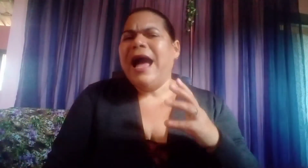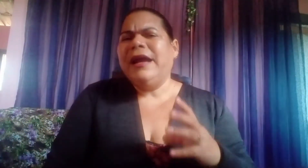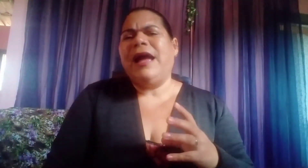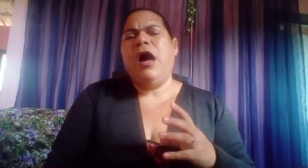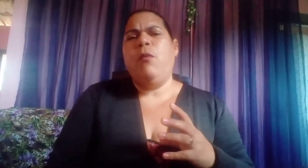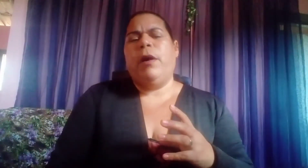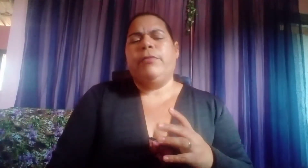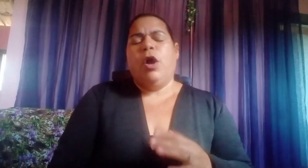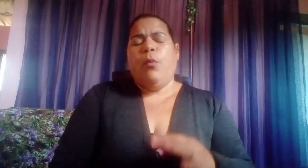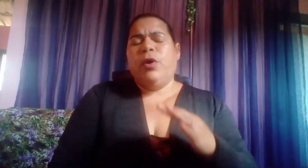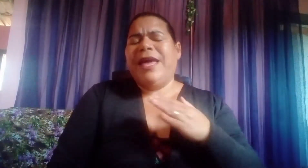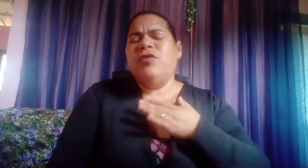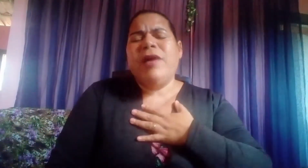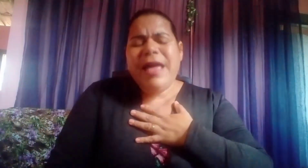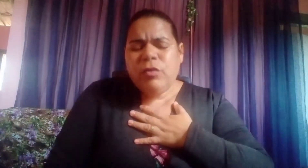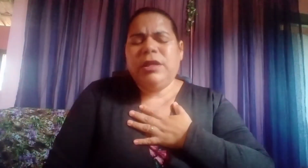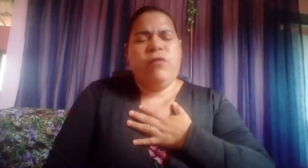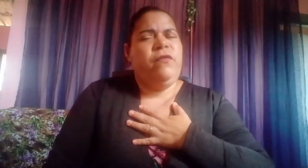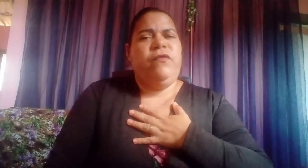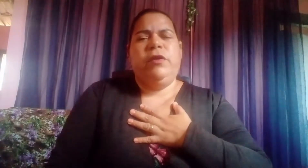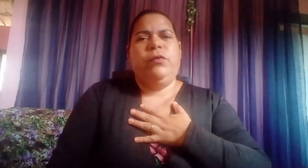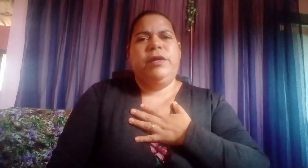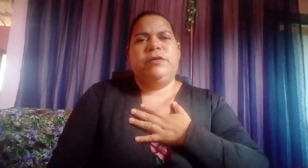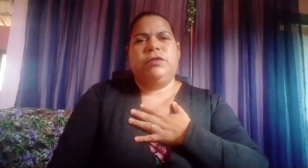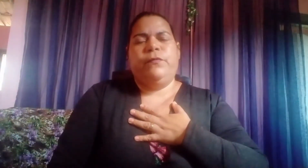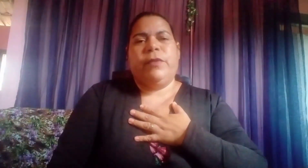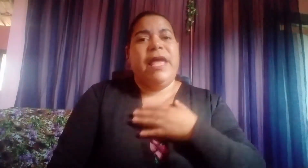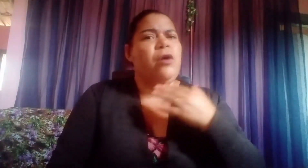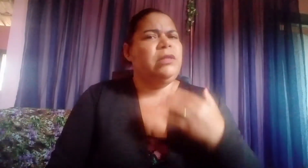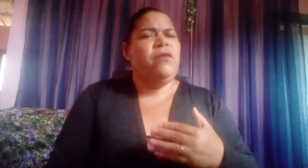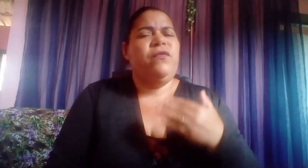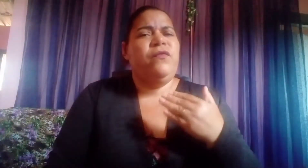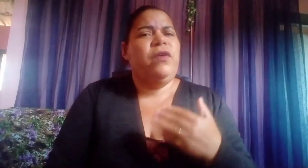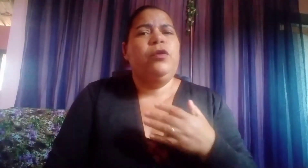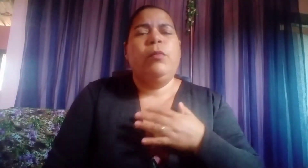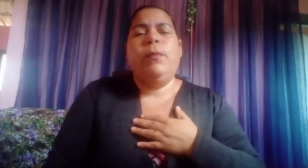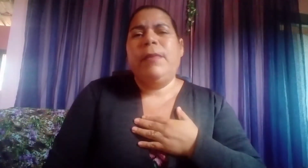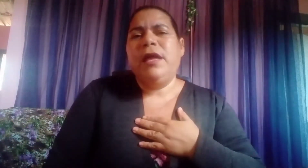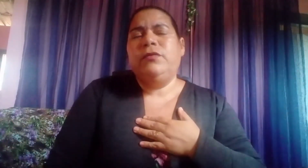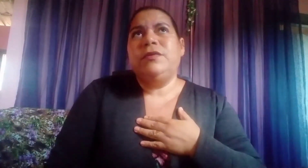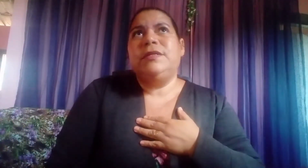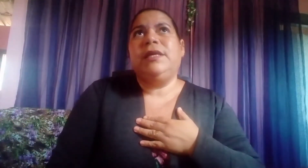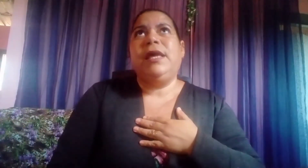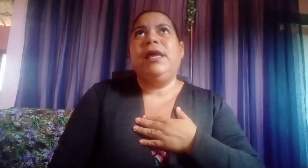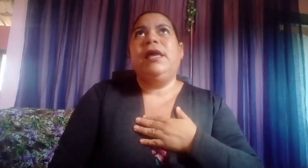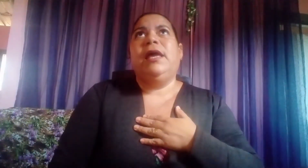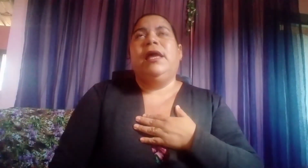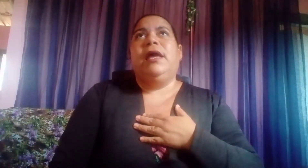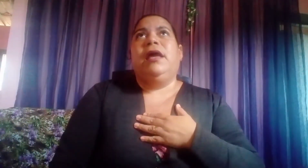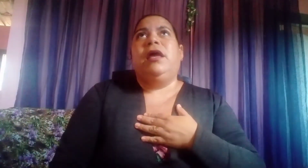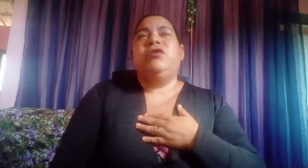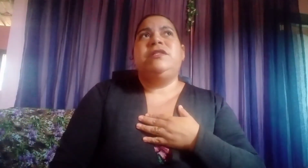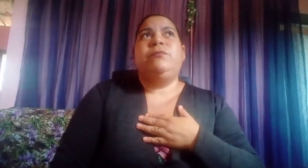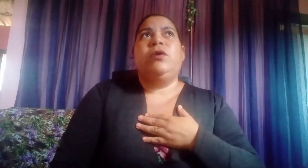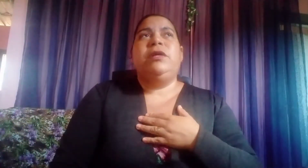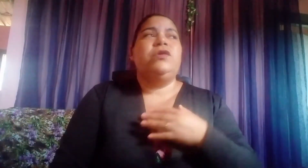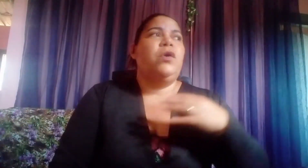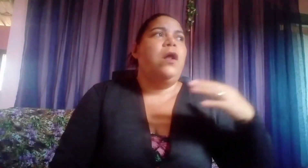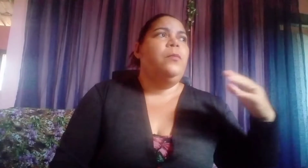Acalma. Porque eu tenho vivido isso. Eu tenho vivido momentos que eu disse, Meu Deus, eu olho